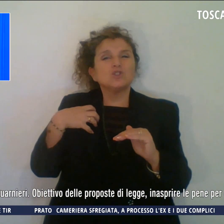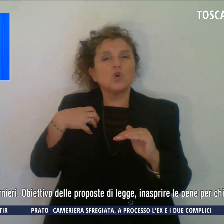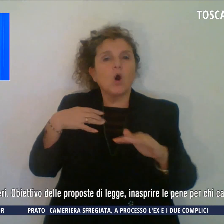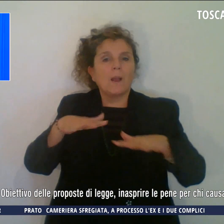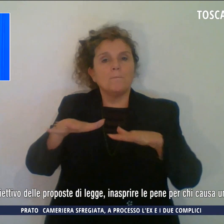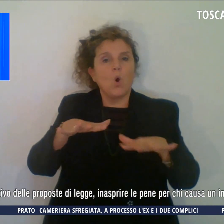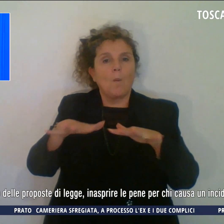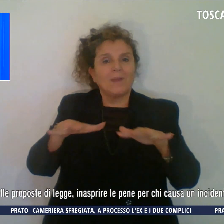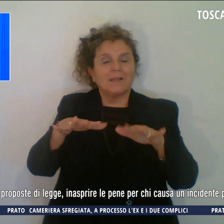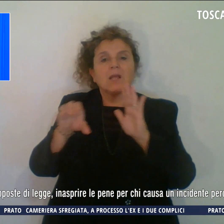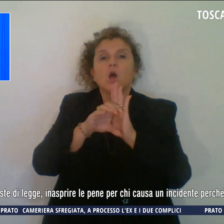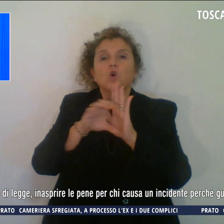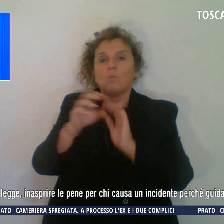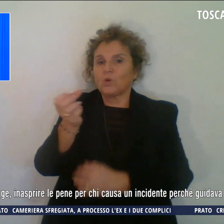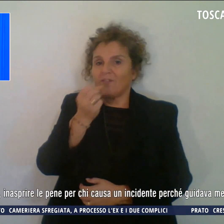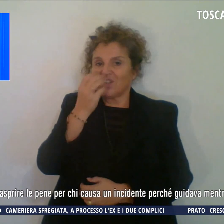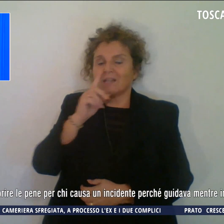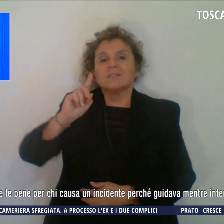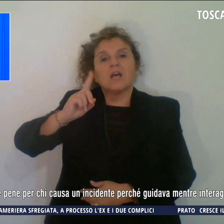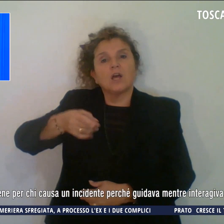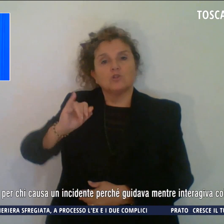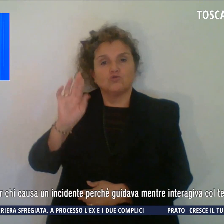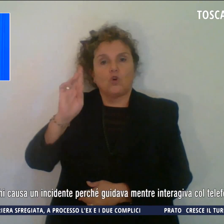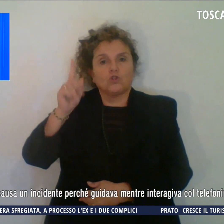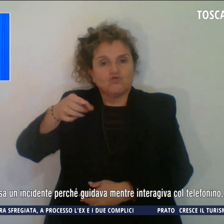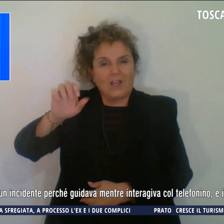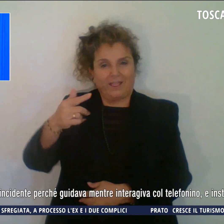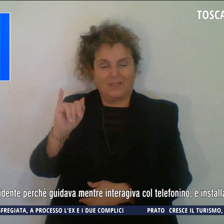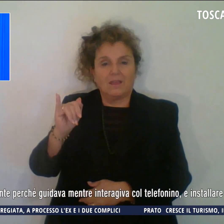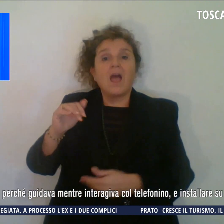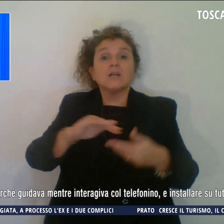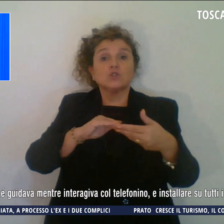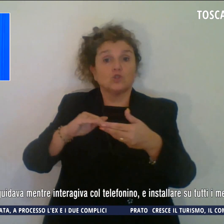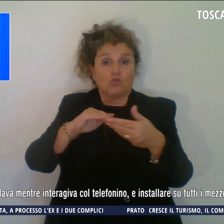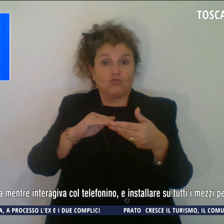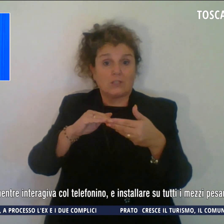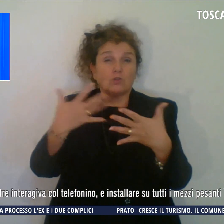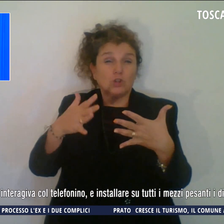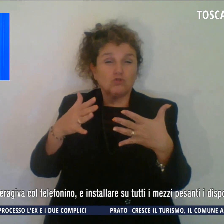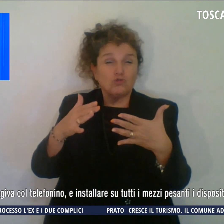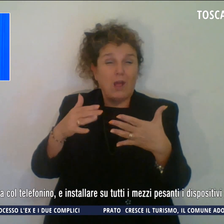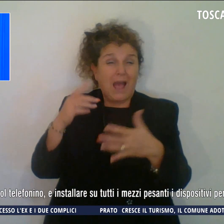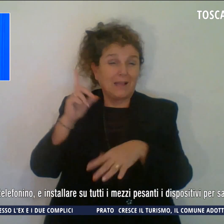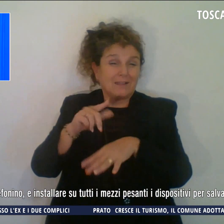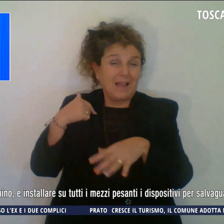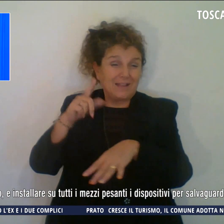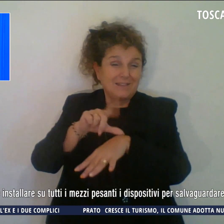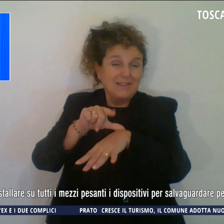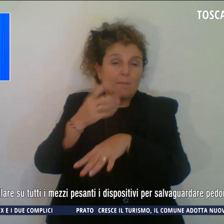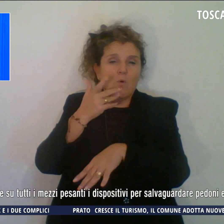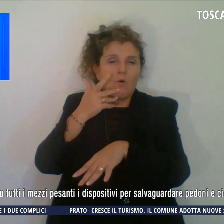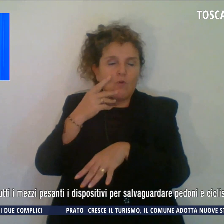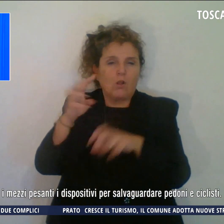Comune di Firenze, Giorgetti, e alle associazioni che da tempo si battono su questi temi.